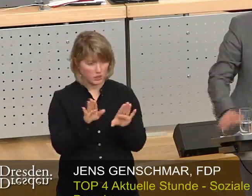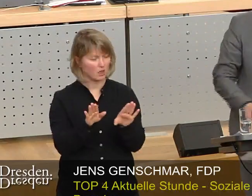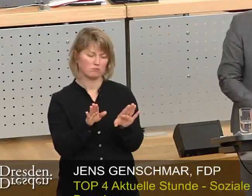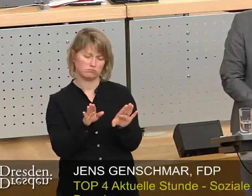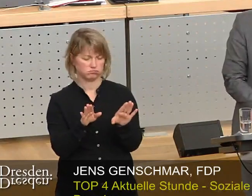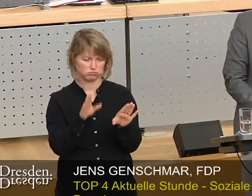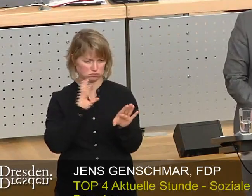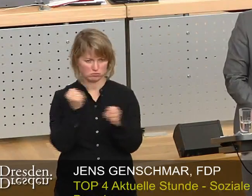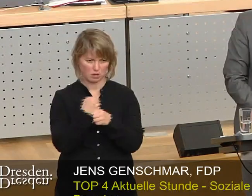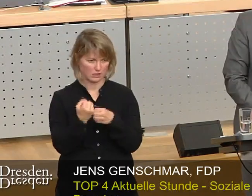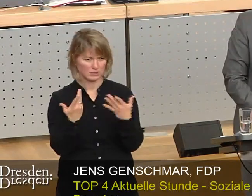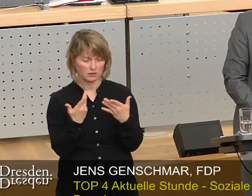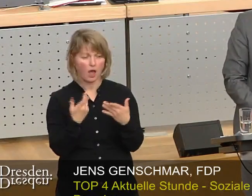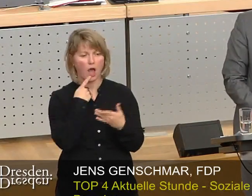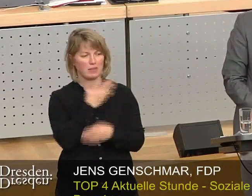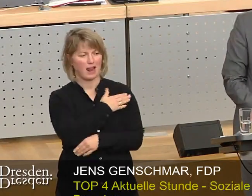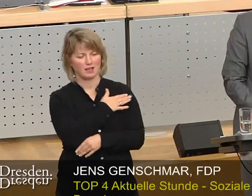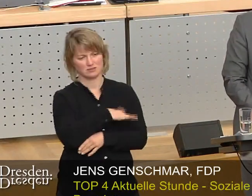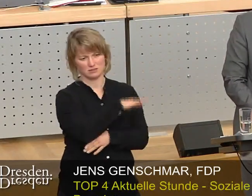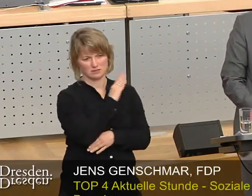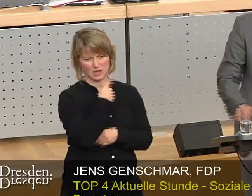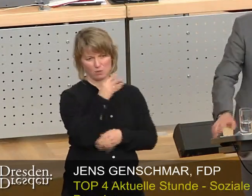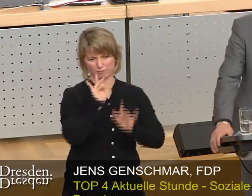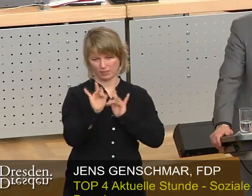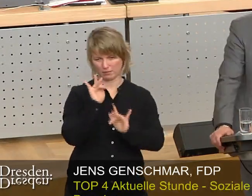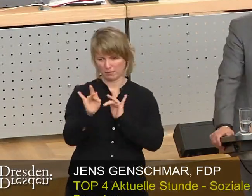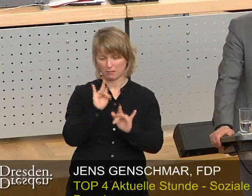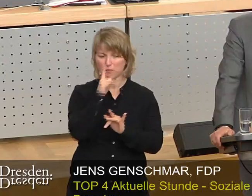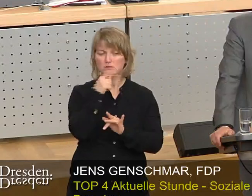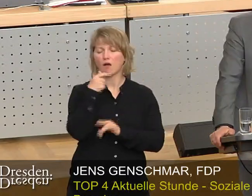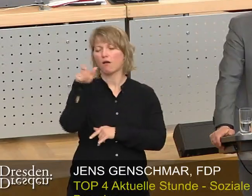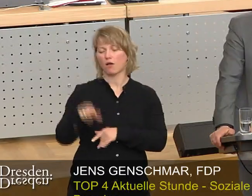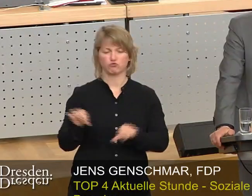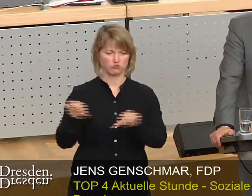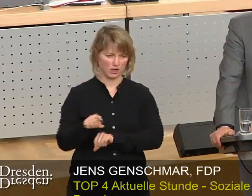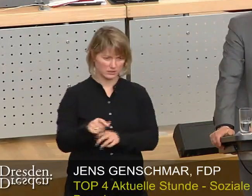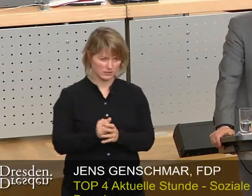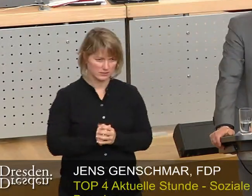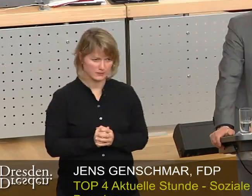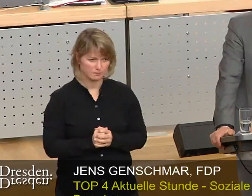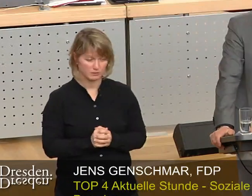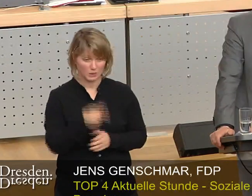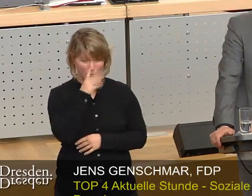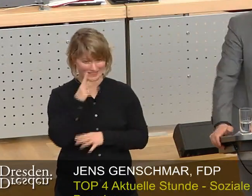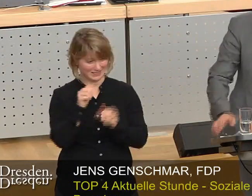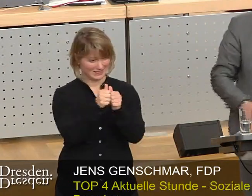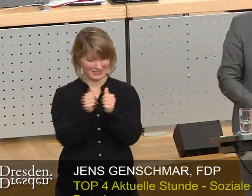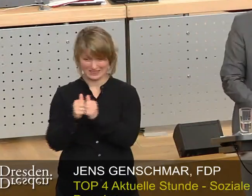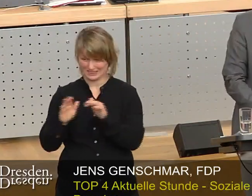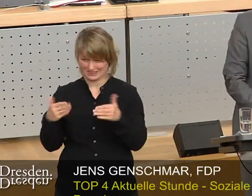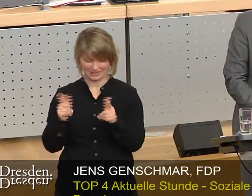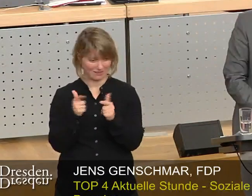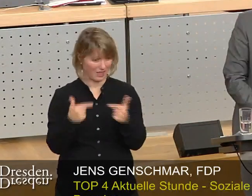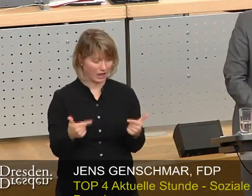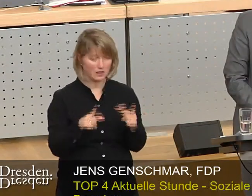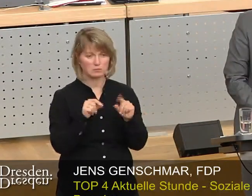kritisiert, nur um das Gespenst der Heuschrecke zu verbreiten. Hätten wir diesen beiden Partner nicht, ja dann hätten